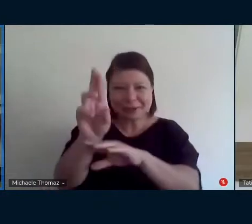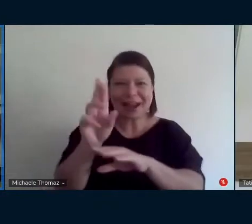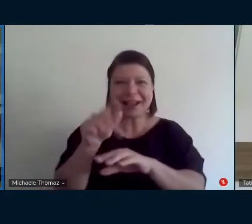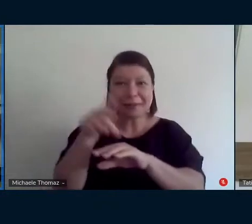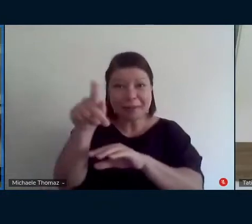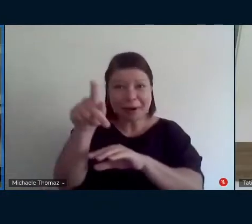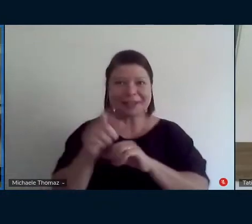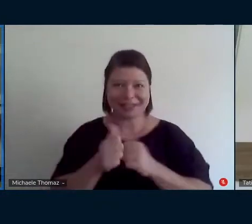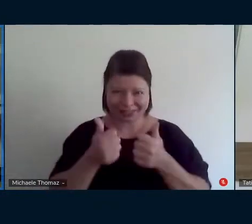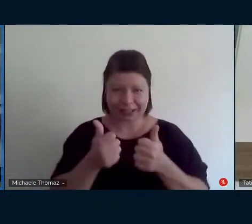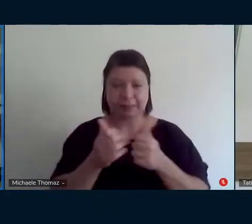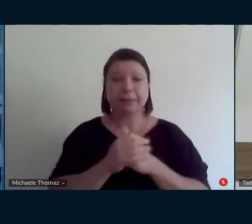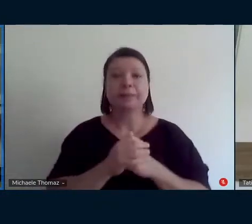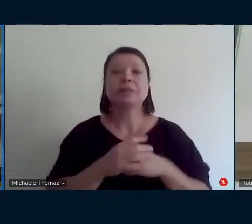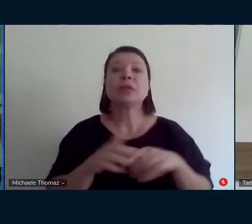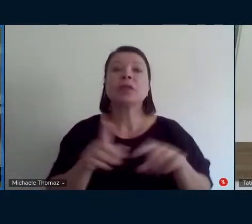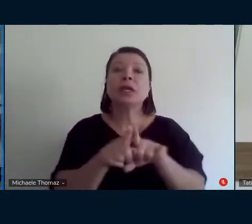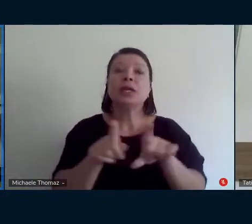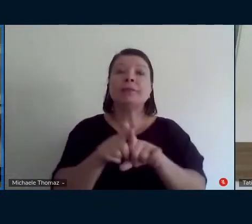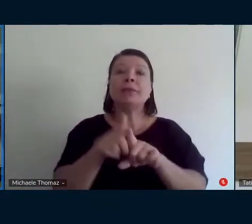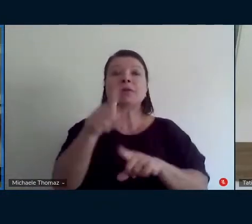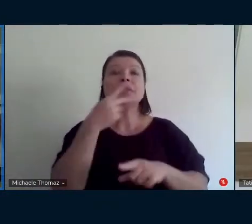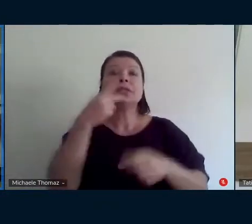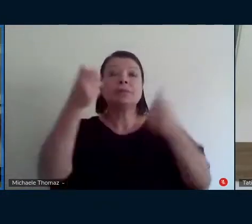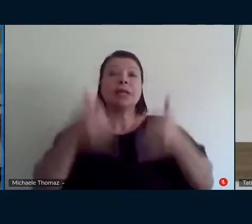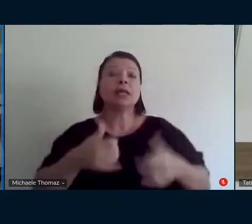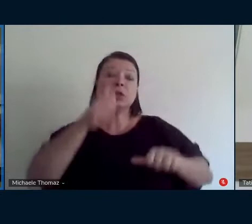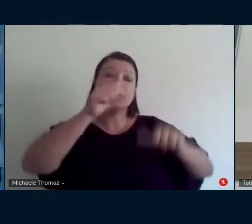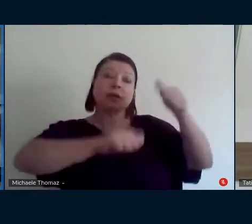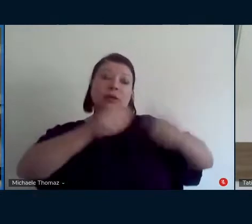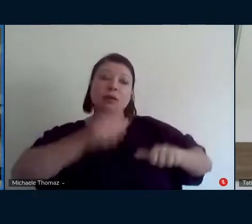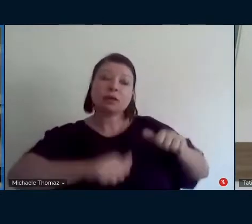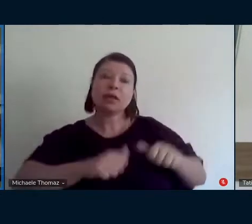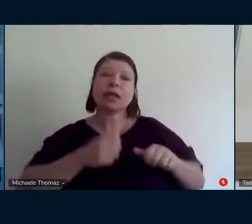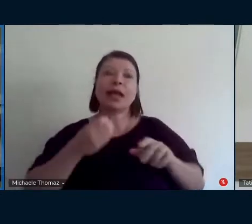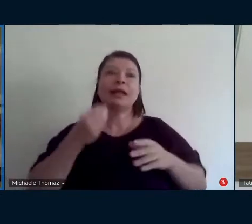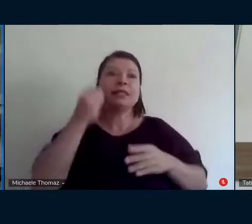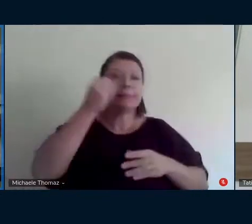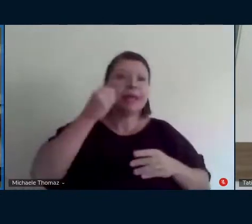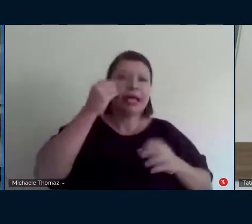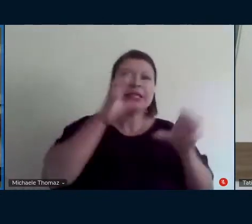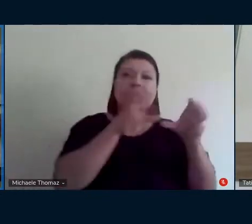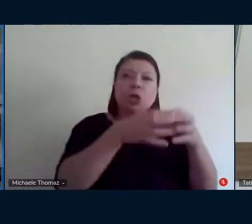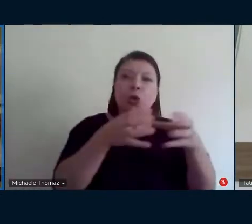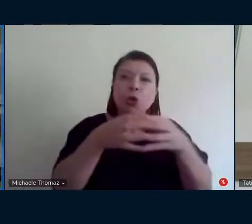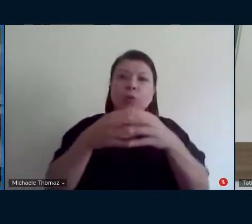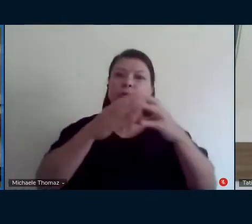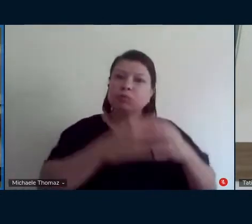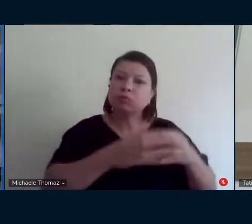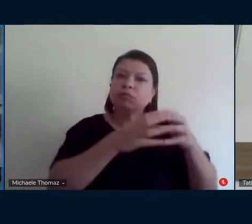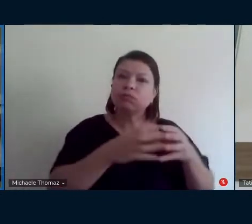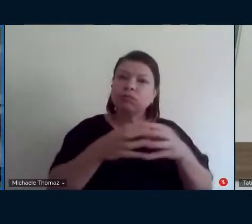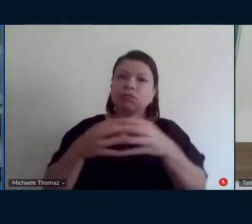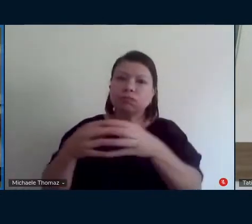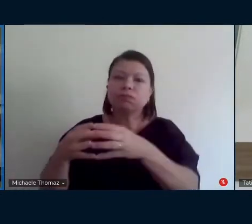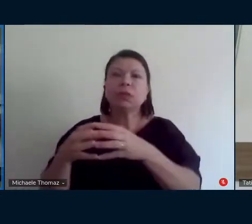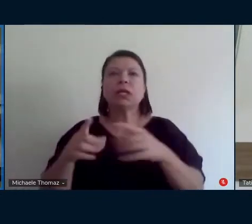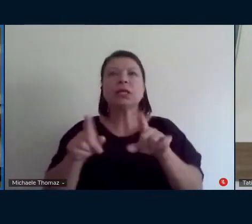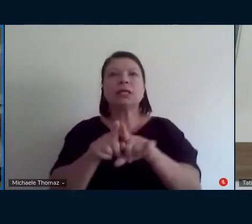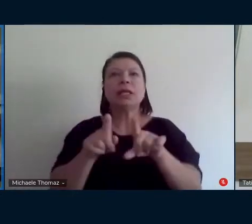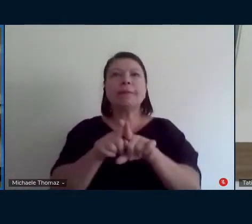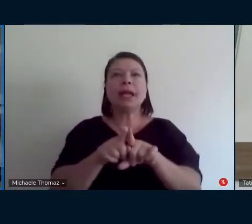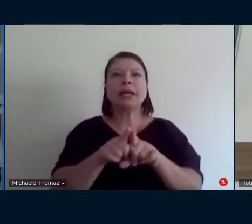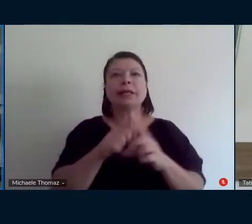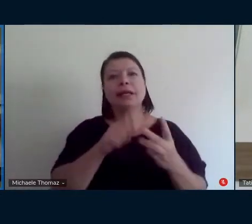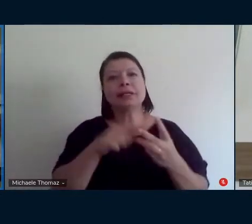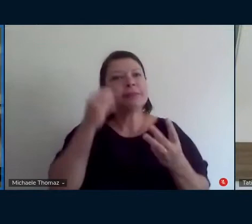você fala da observação da imitação da experiência coletiva da memória da internalização então você aciona tudo que você tinha